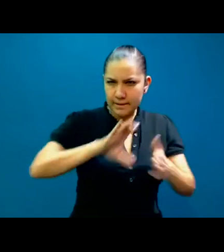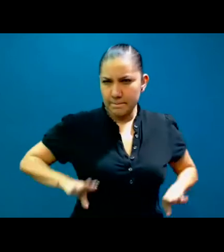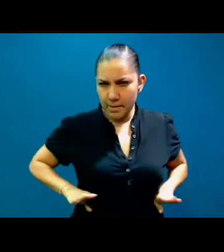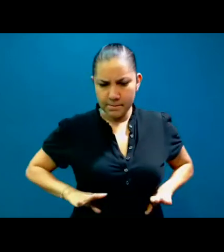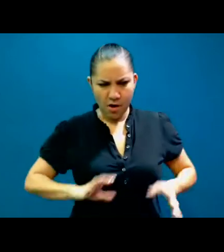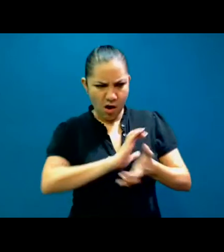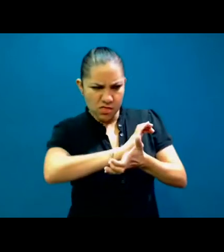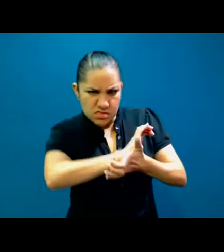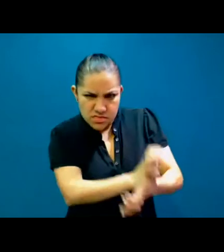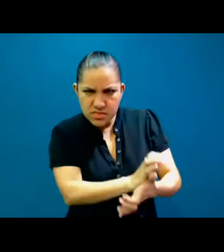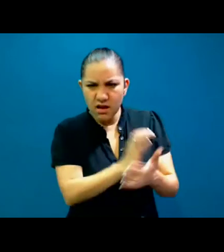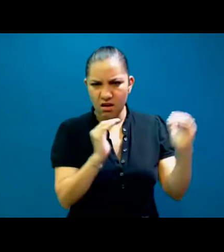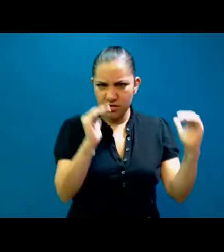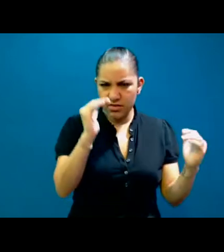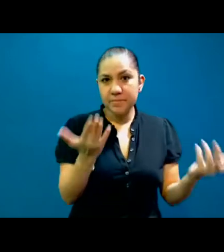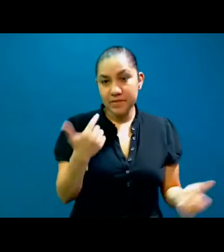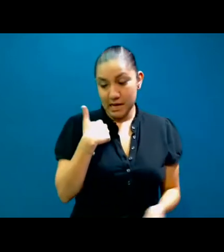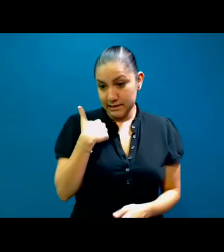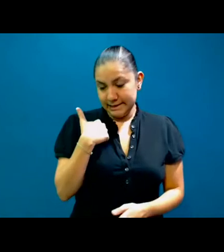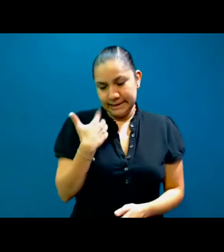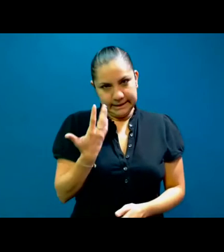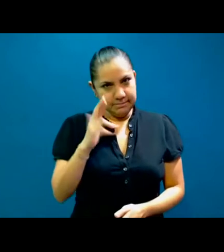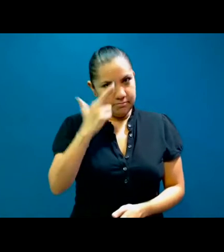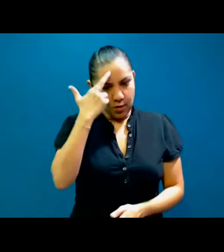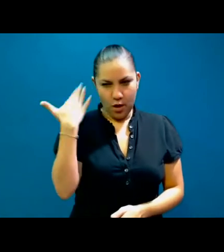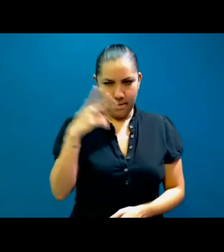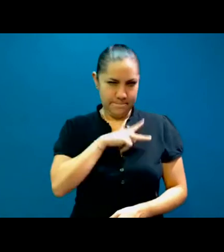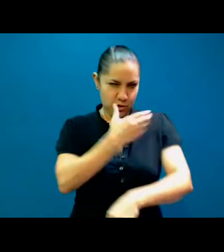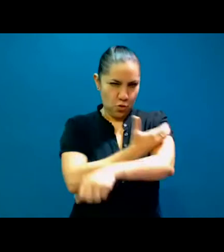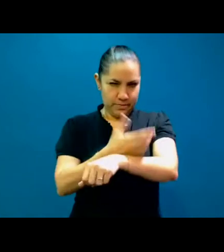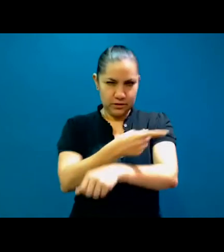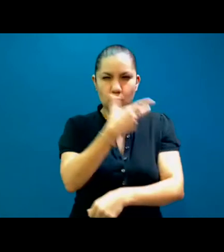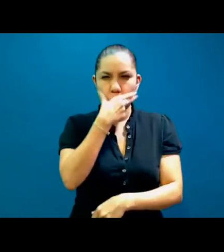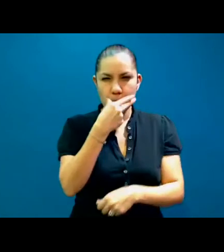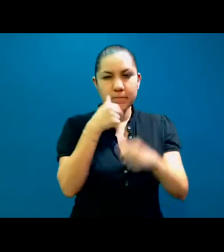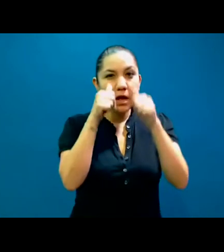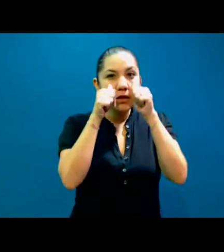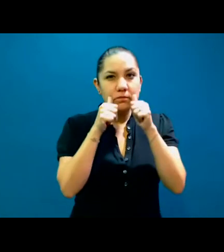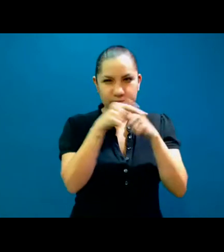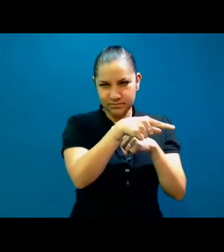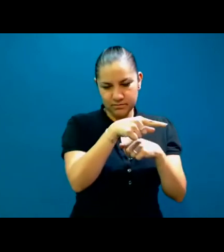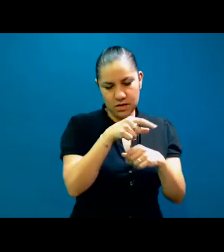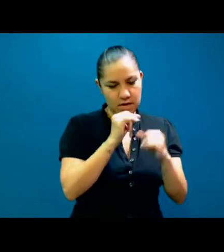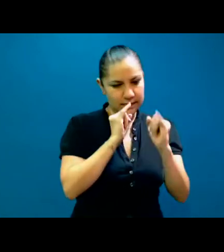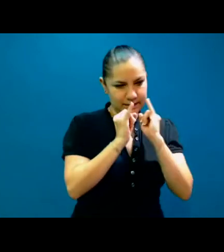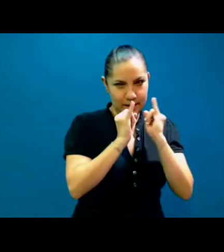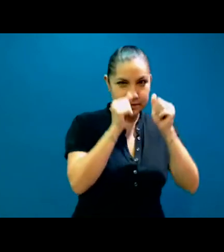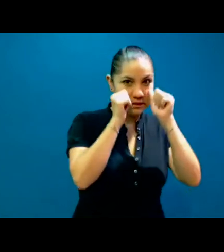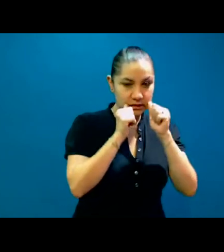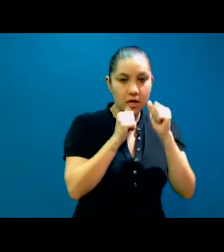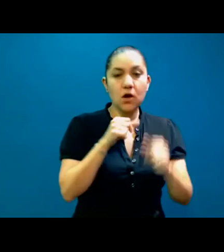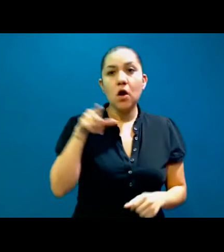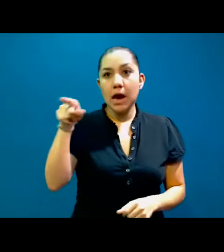invidente. Y recuerdo que alguna vez un contratante dijo, pero ¿por qué me traen ese aquí? Me hace ver feo mi evento, me